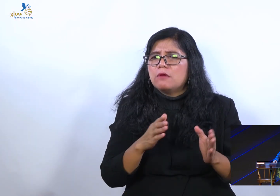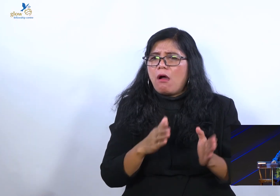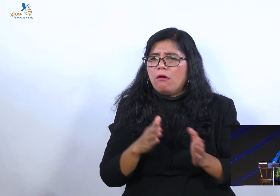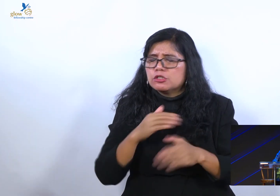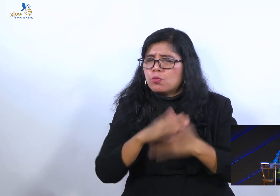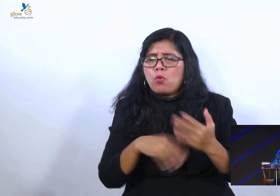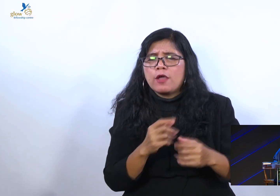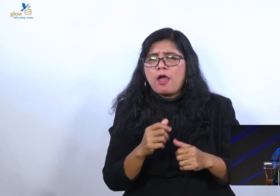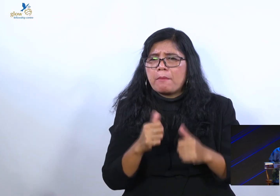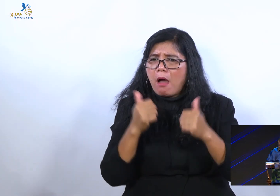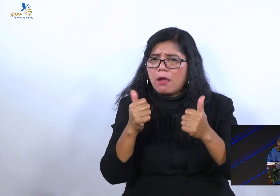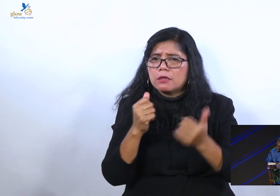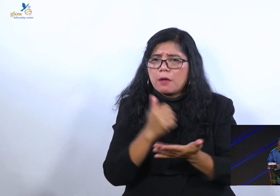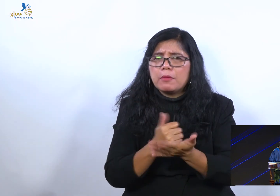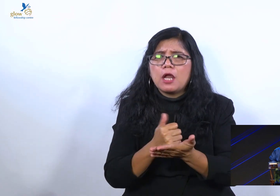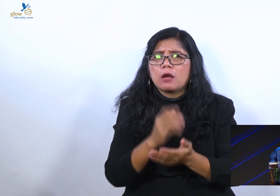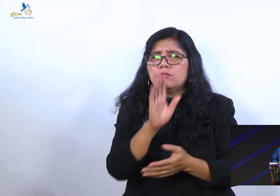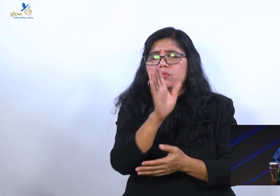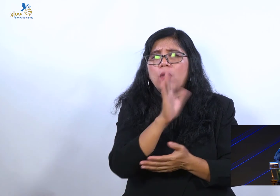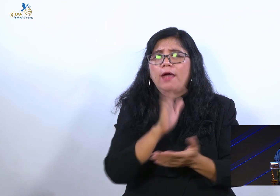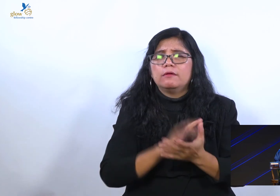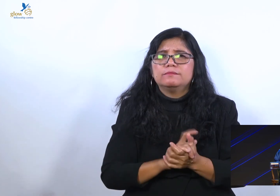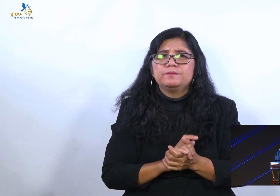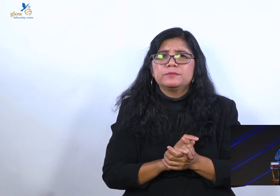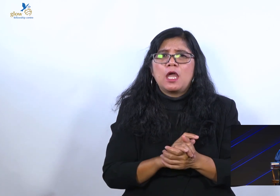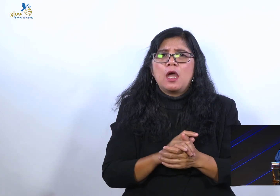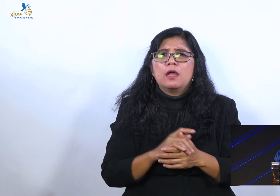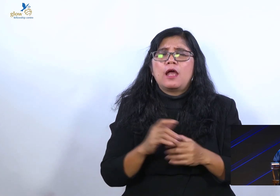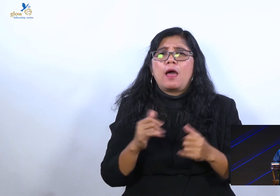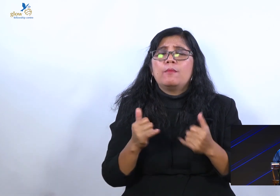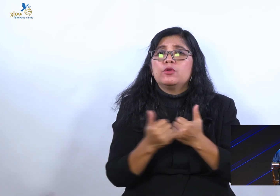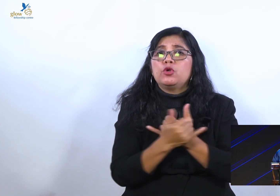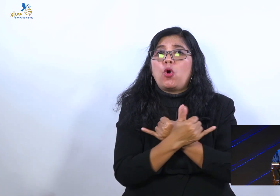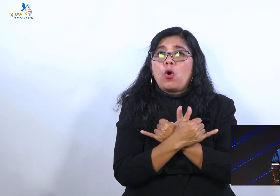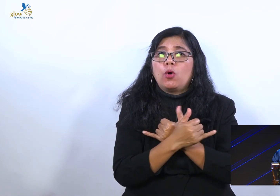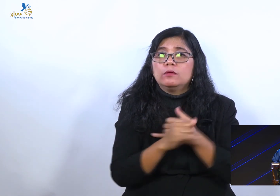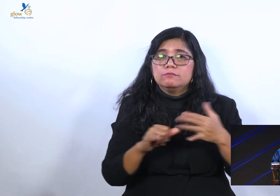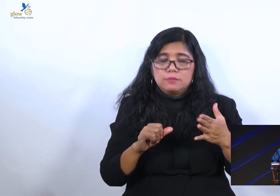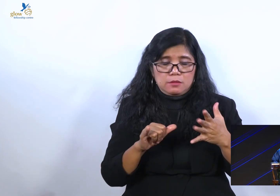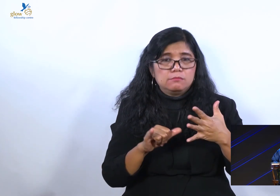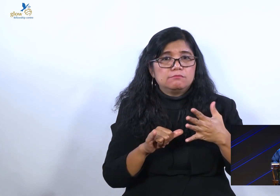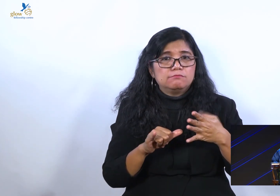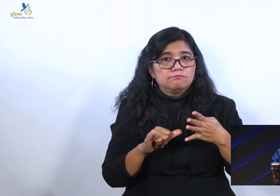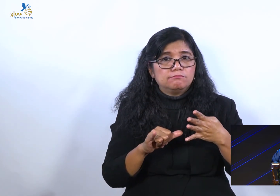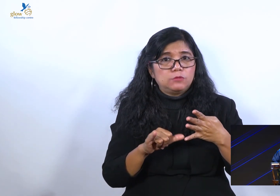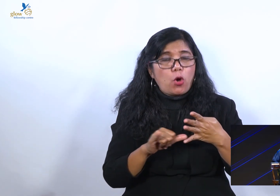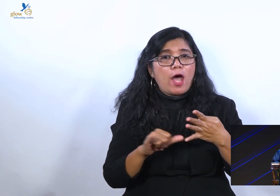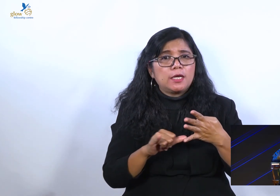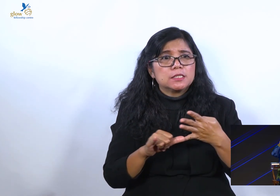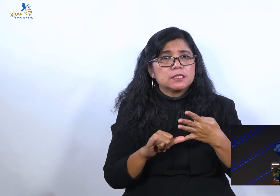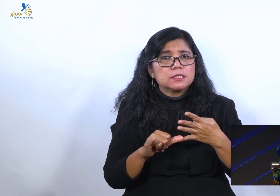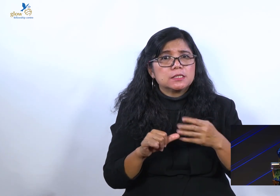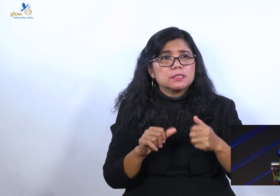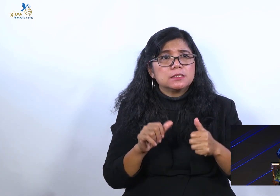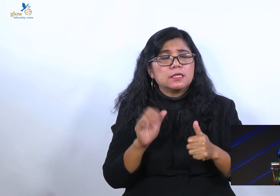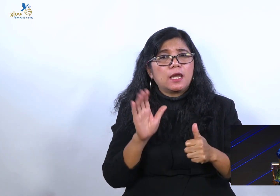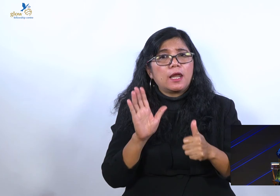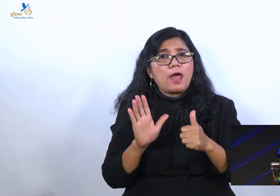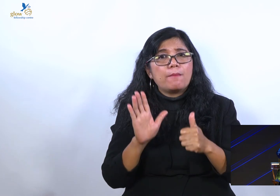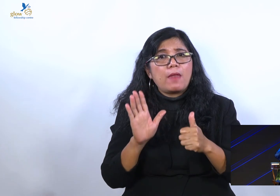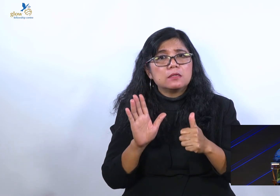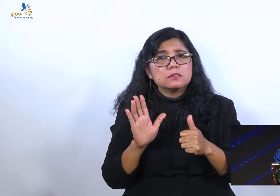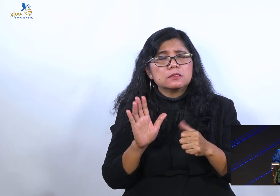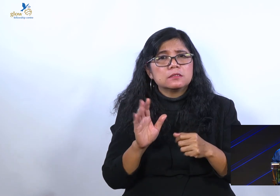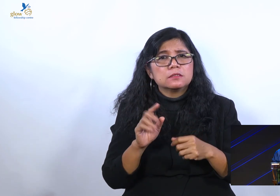Tapi Yohanes 3.16 menjelaskannya. Karena begitu besar kasih Allah ke dunia ini. Sehingga telah mengharunikan anak yang tunggal. Supaya barang siapa yang percaya kepada tidak binasa.